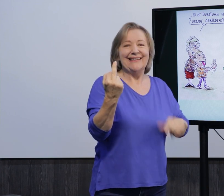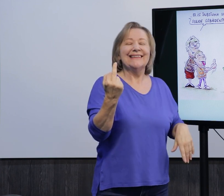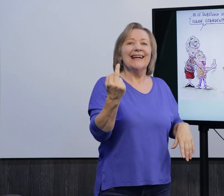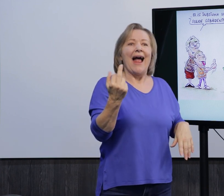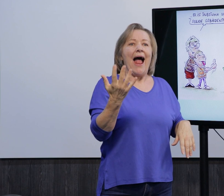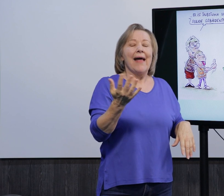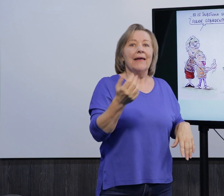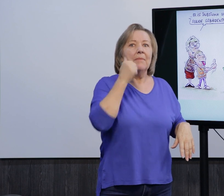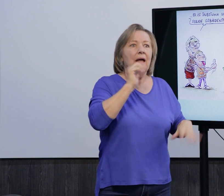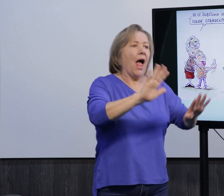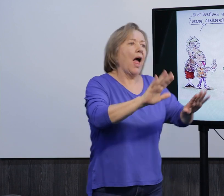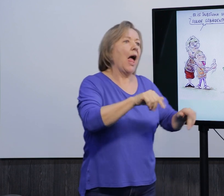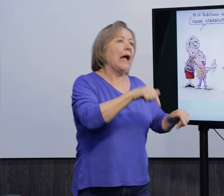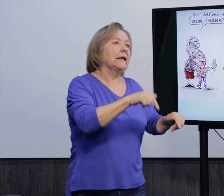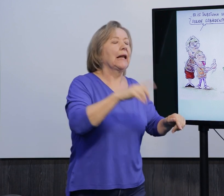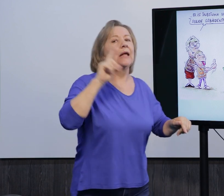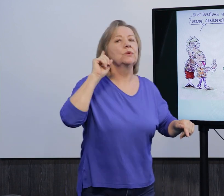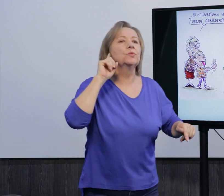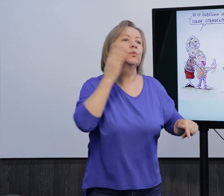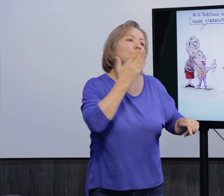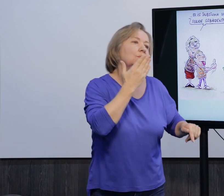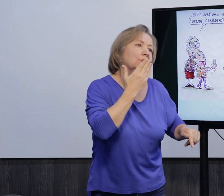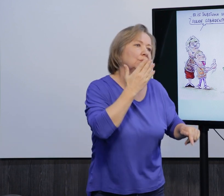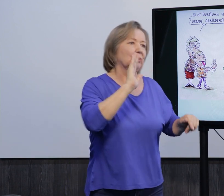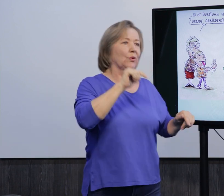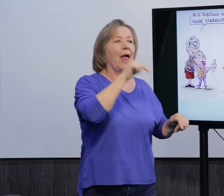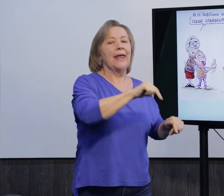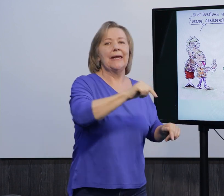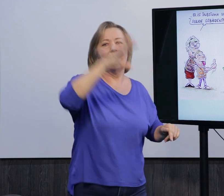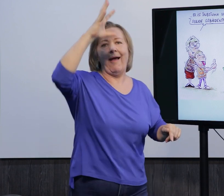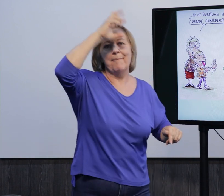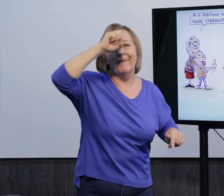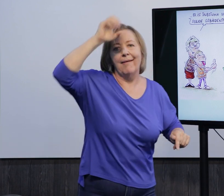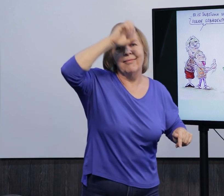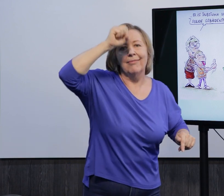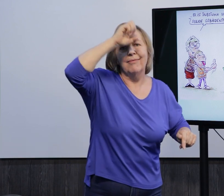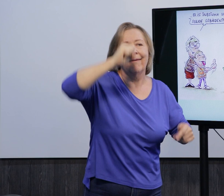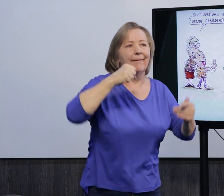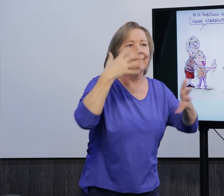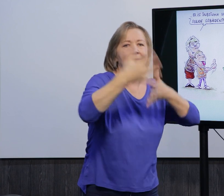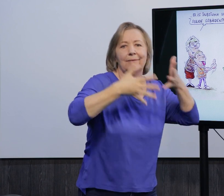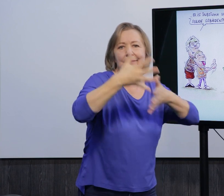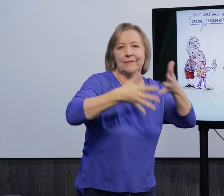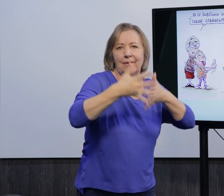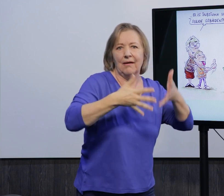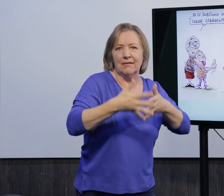gesto feio, né, e a mãe falando, ah, ele é surdo, surdo mudo, ele tá aprendendo língua de sinais.